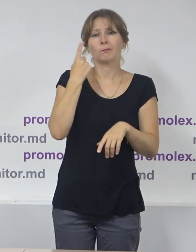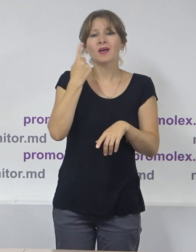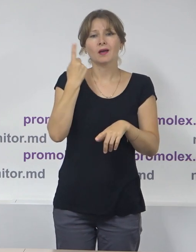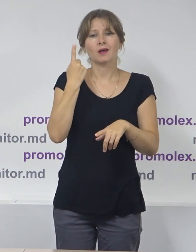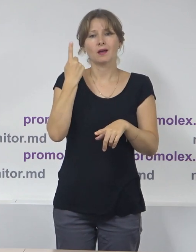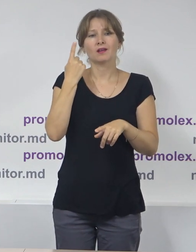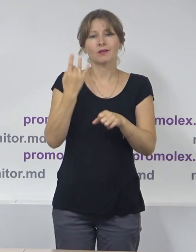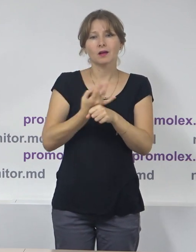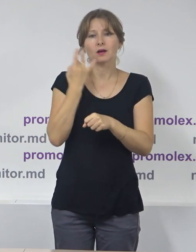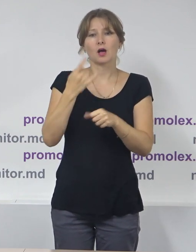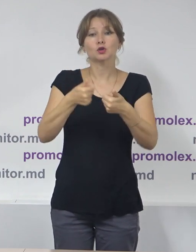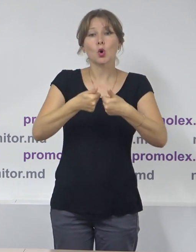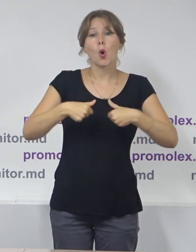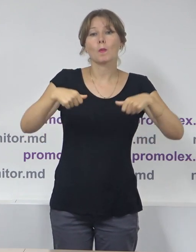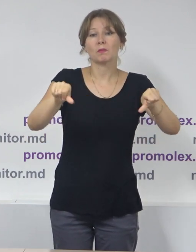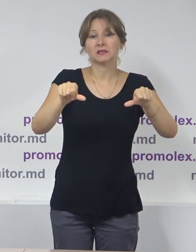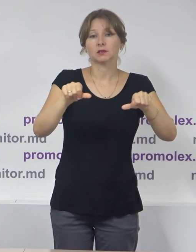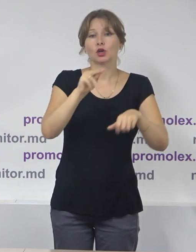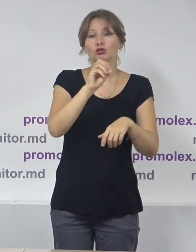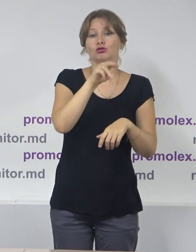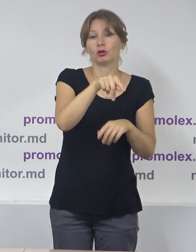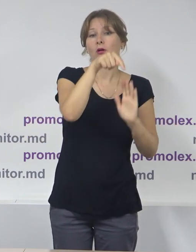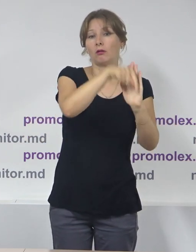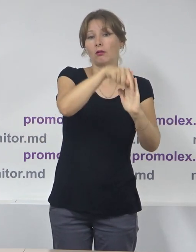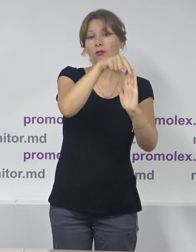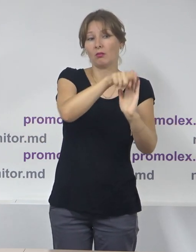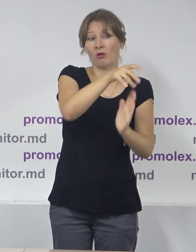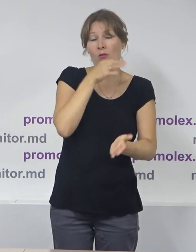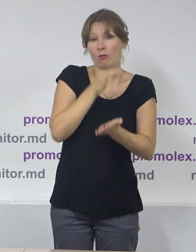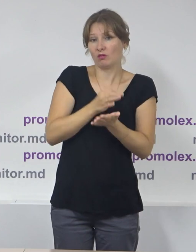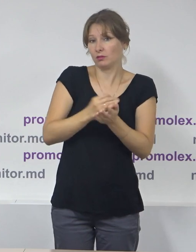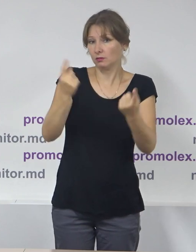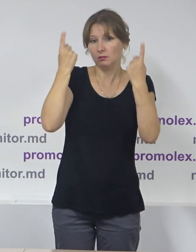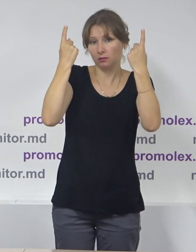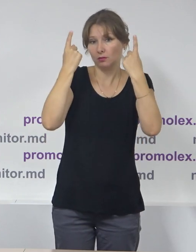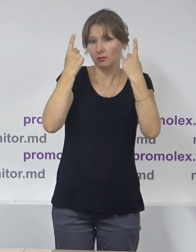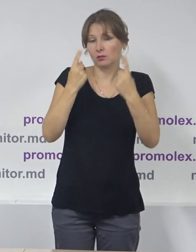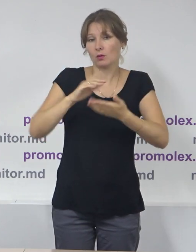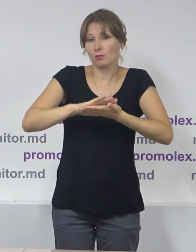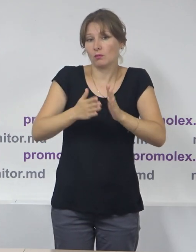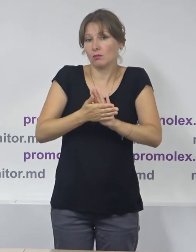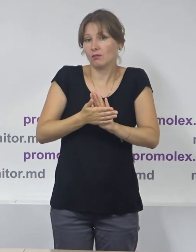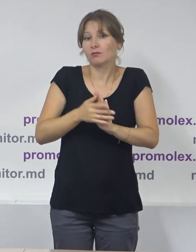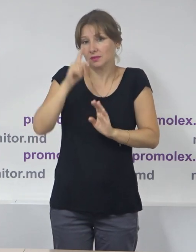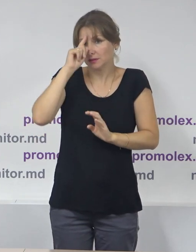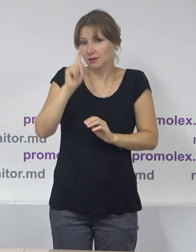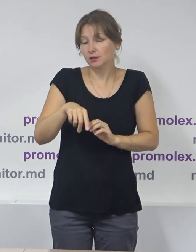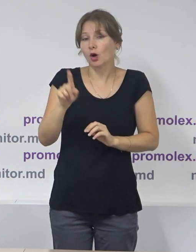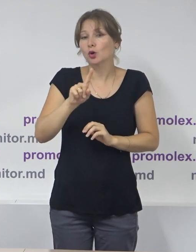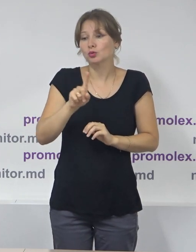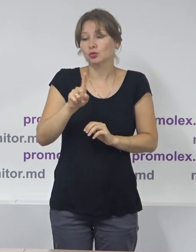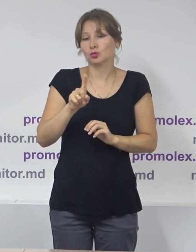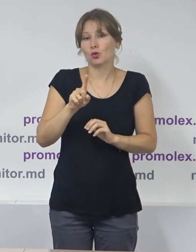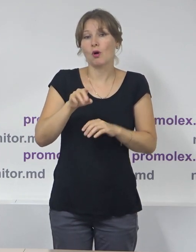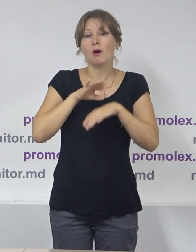componență a Comisiei Electorale Centrale. Responsabilitatea lor, de sigur, este cu atât mai mare în condițiile în care, iarăși, amintim despre faptul că